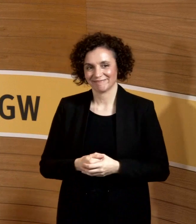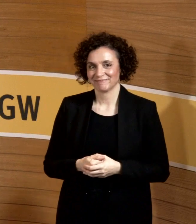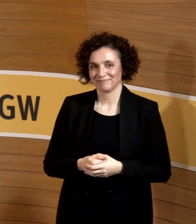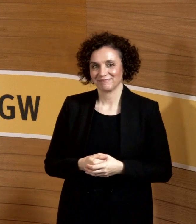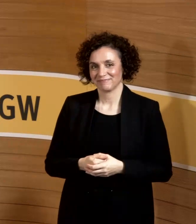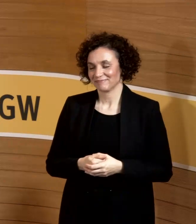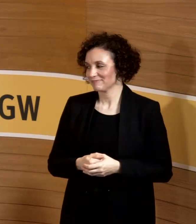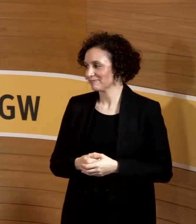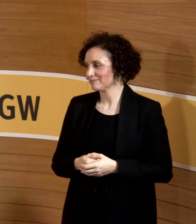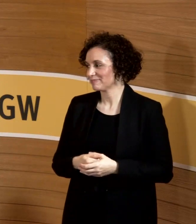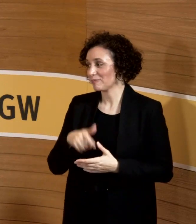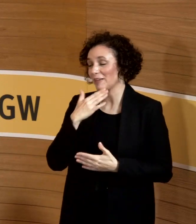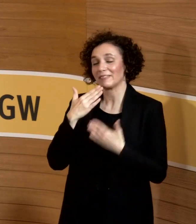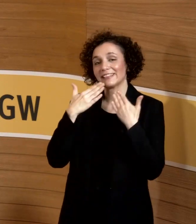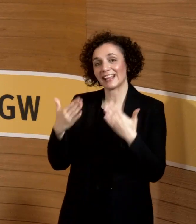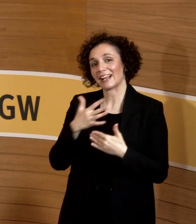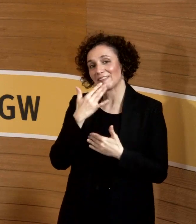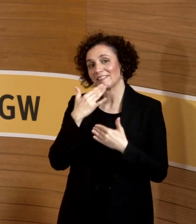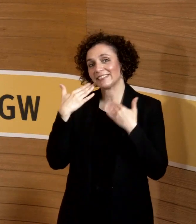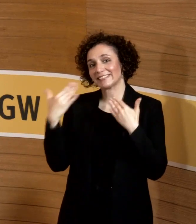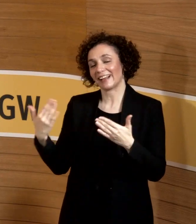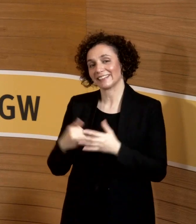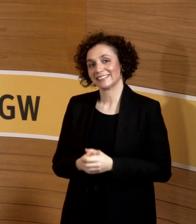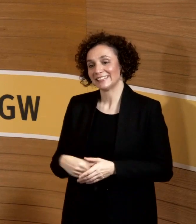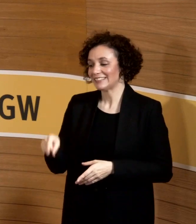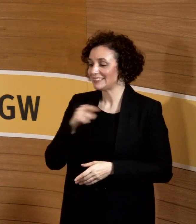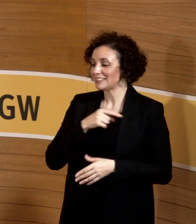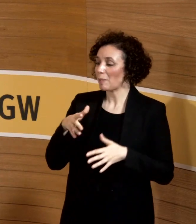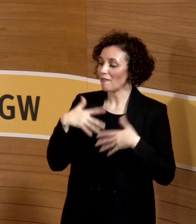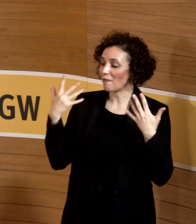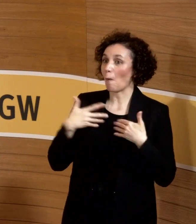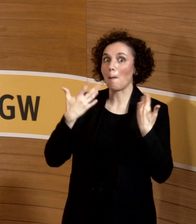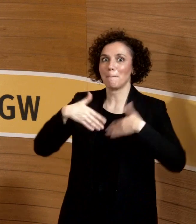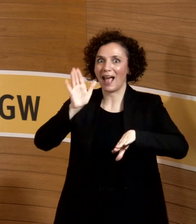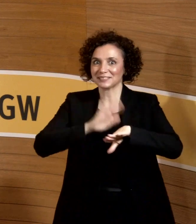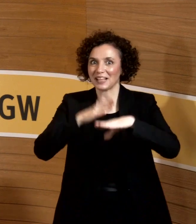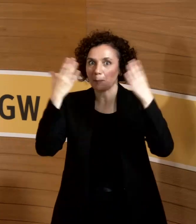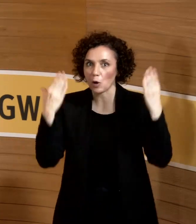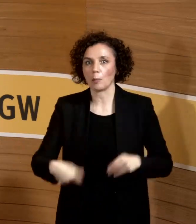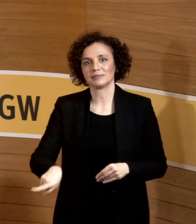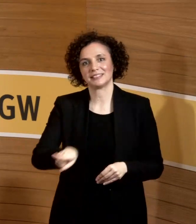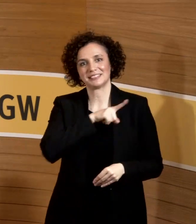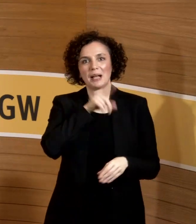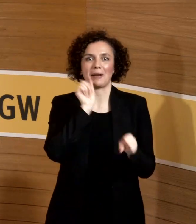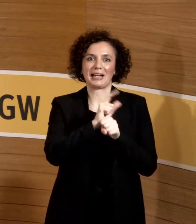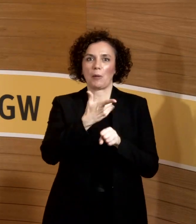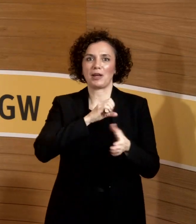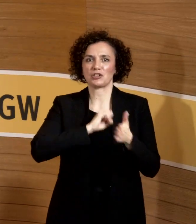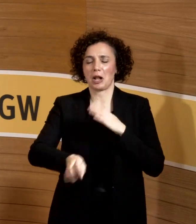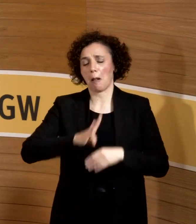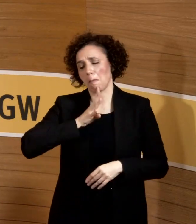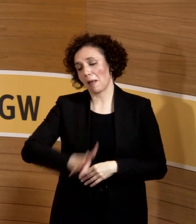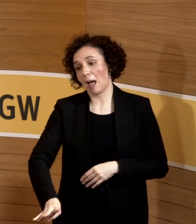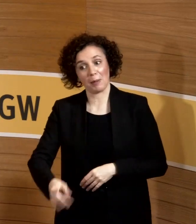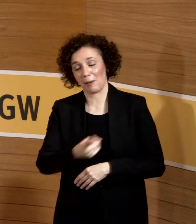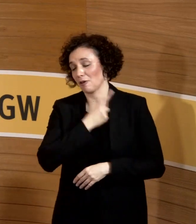Frau Hoffmann, vielen, vielen Dank. Also ich bin wirklich froh, dass wir Ihnen mehr Zeit einholen. Ja, ich hätte es auch schneller gekonnt, dann wäre es ein Film geworden. Ja, aber dann hätten wir nicht mehr